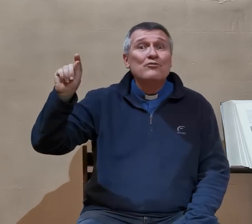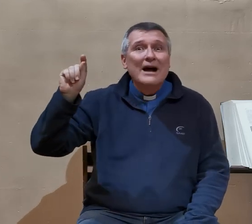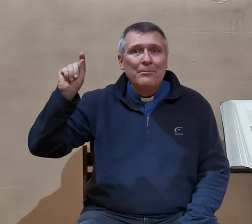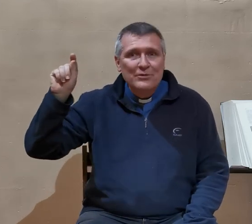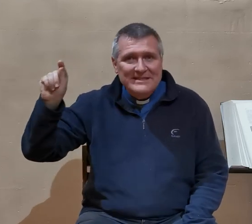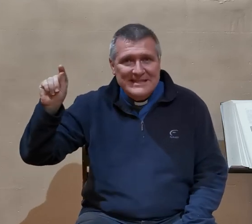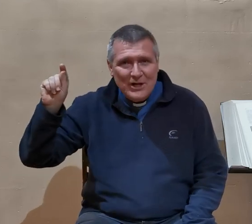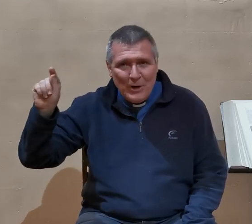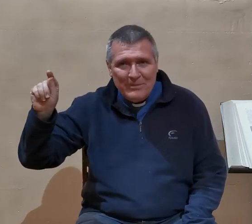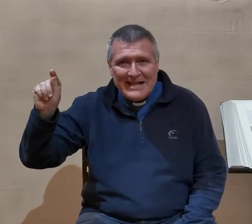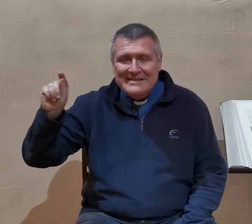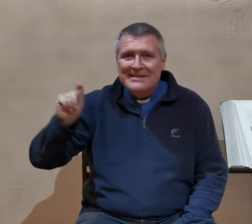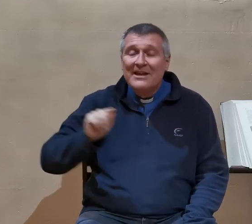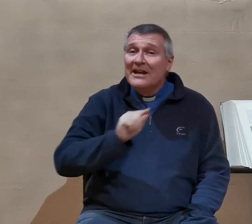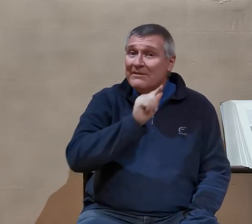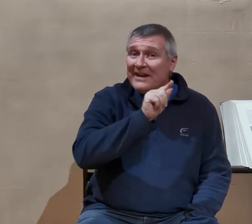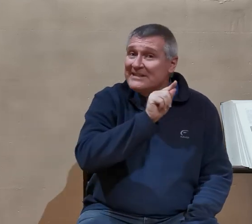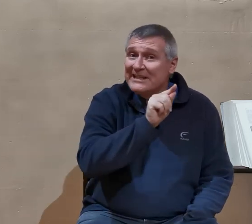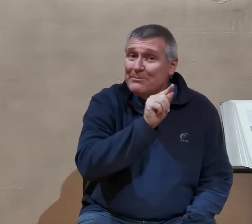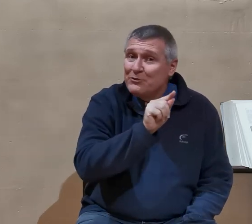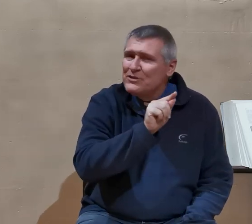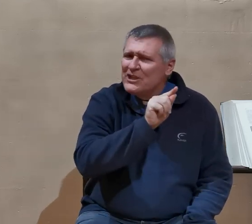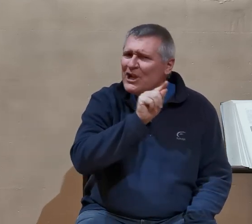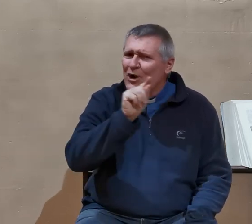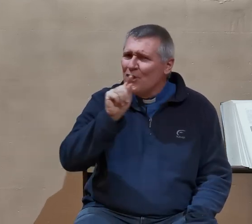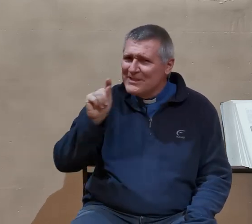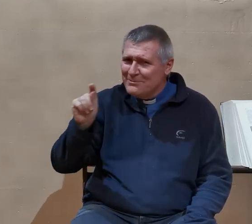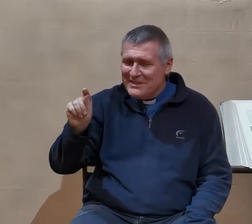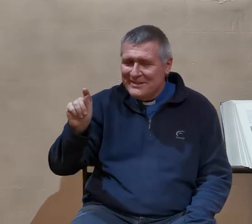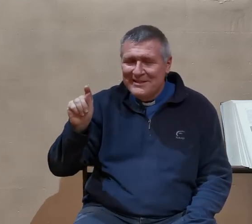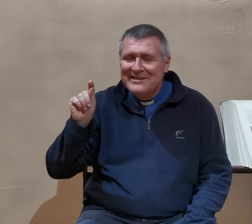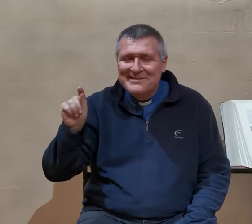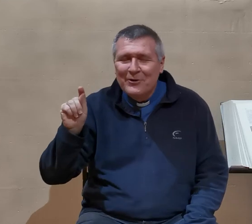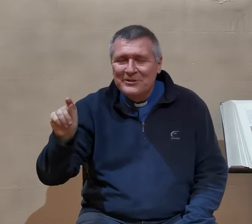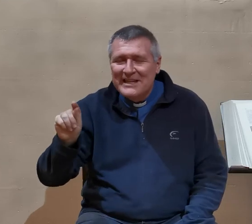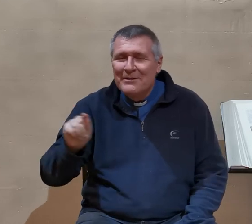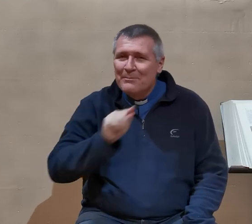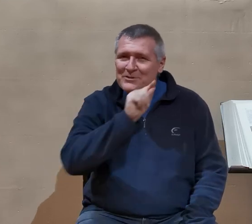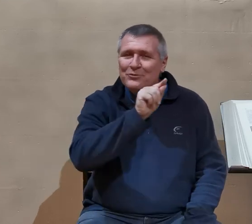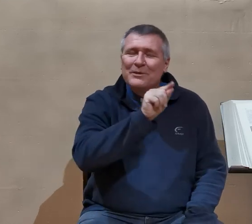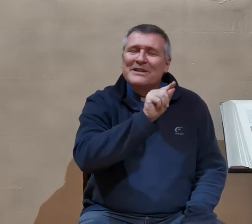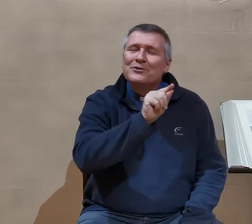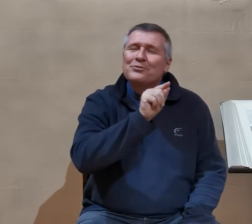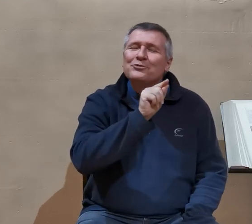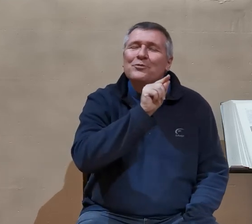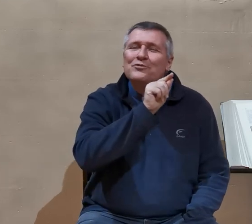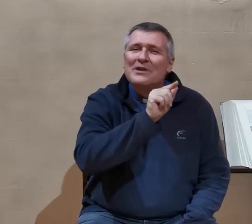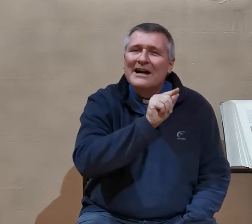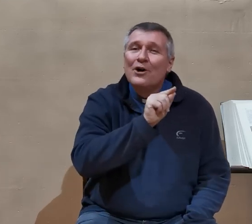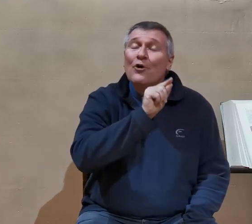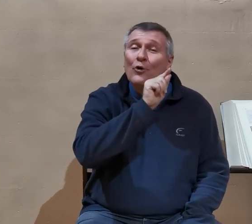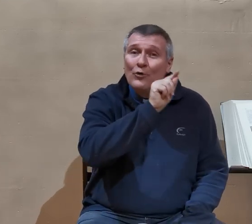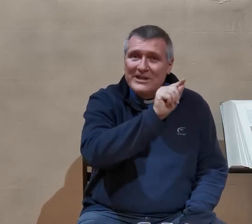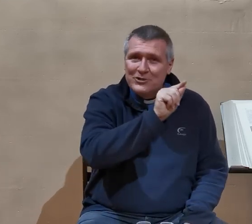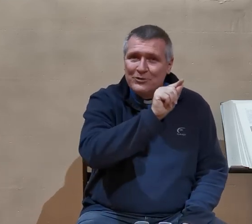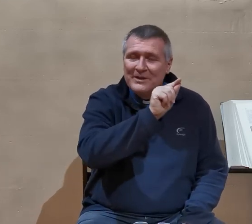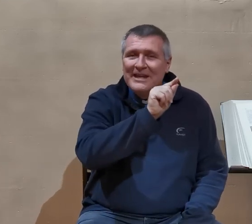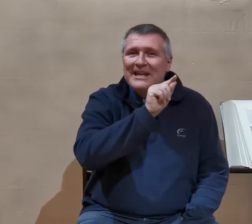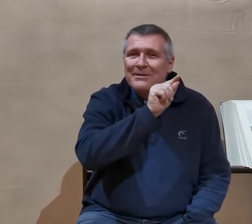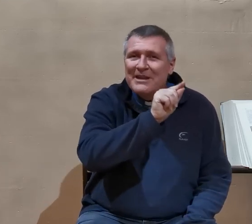pouvoir politique en place. Les pharisiens, d'habitude,'est les grands ennemis, les hérodiens, parce qu'eux, représentent plutôt le pouvoir religieux. Et